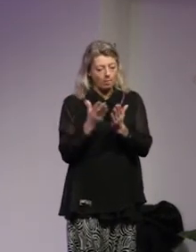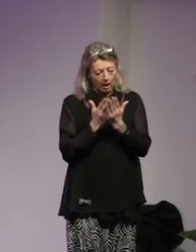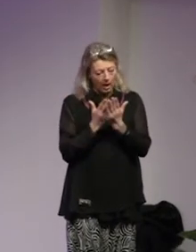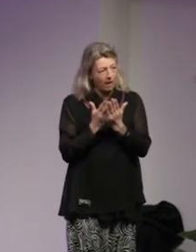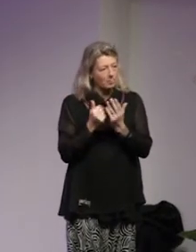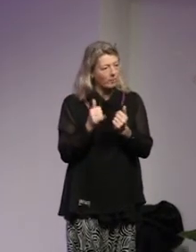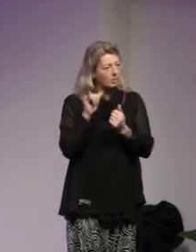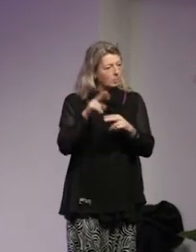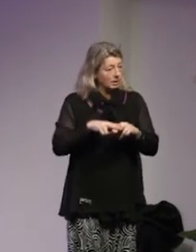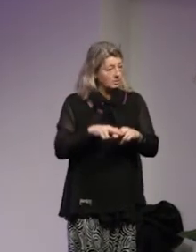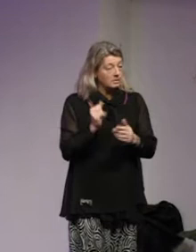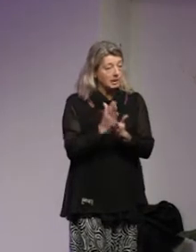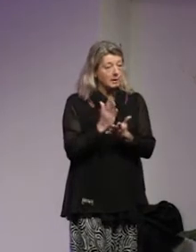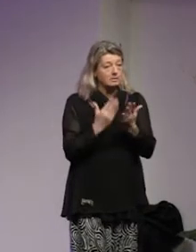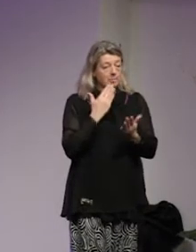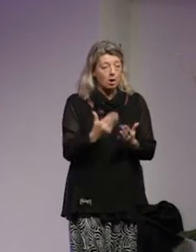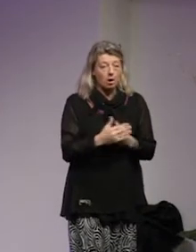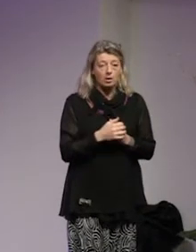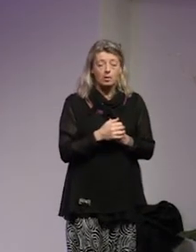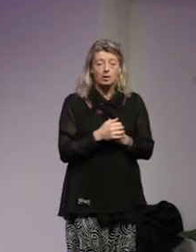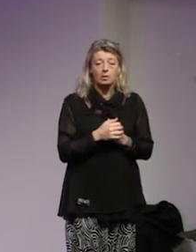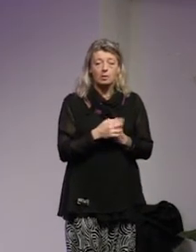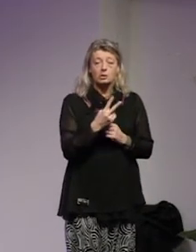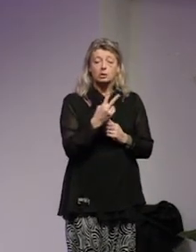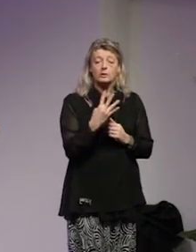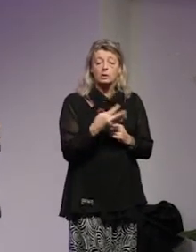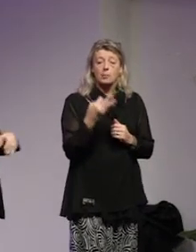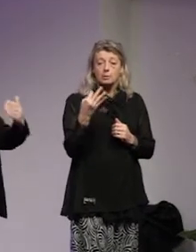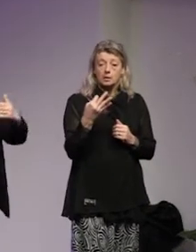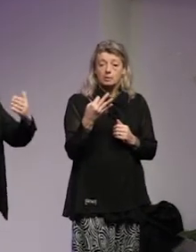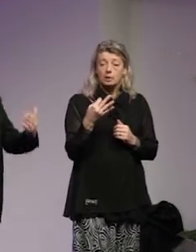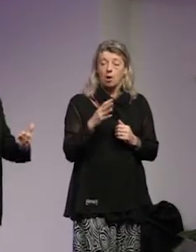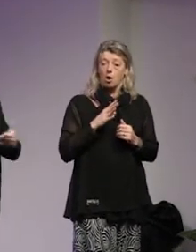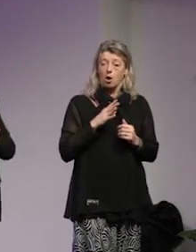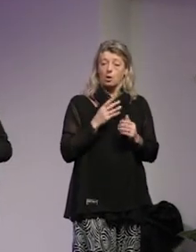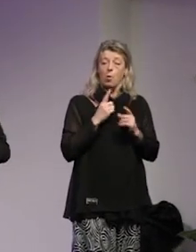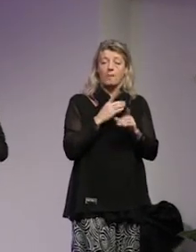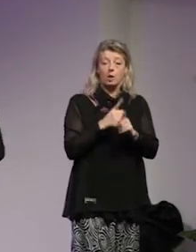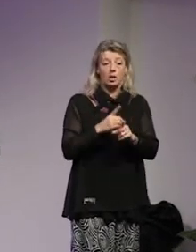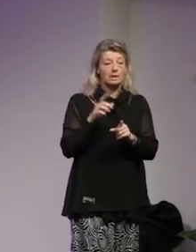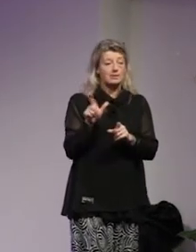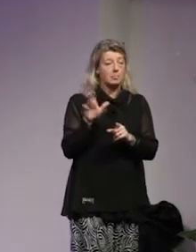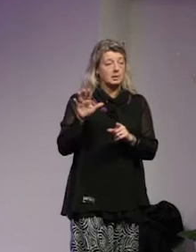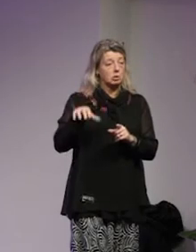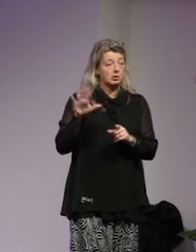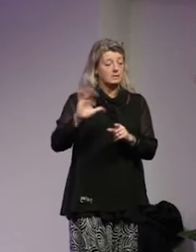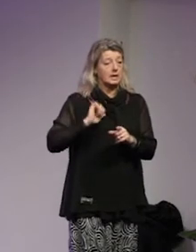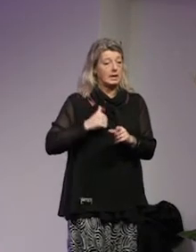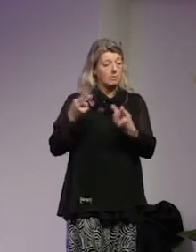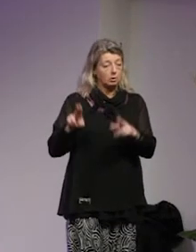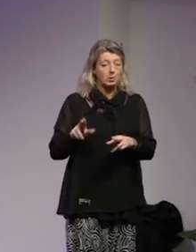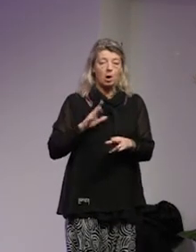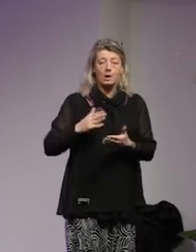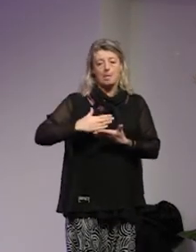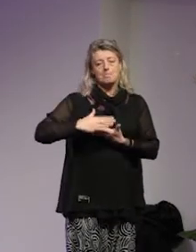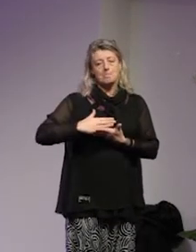är ganska korrekt endast 24% hade enligt den islamiska statens egen bedömning en